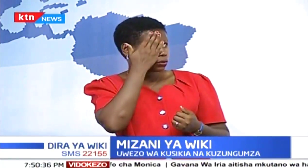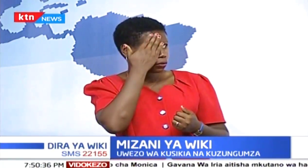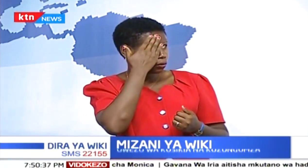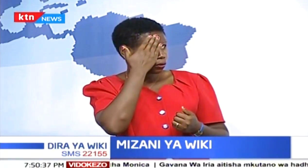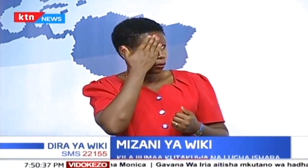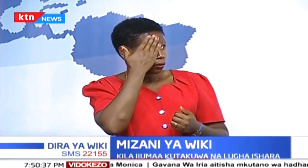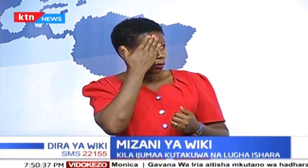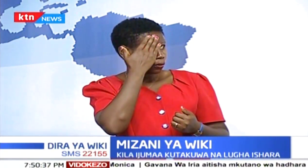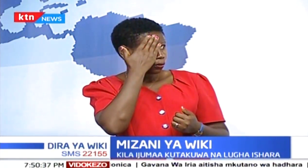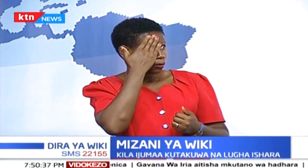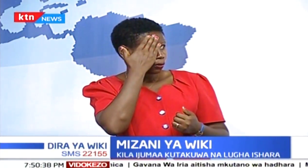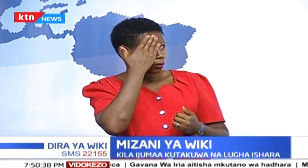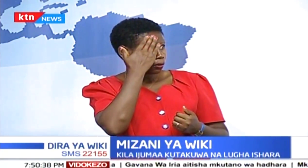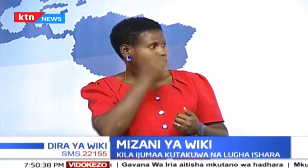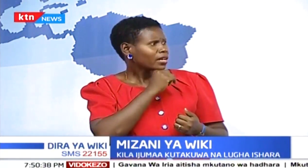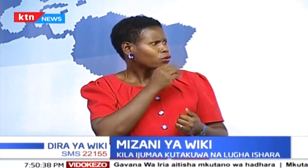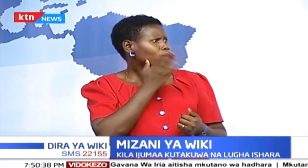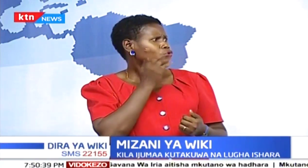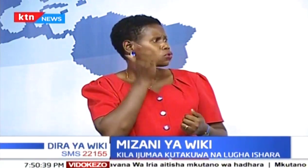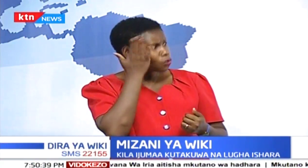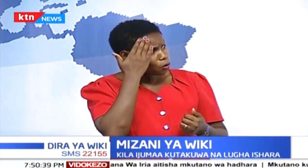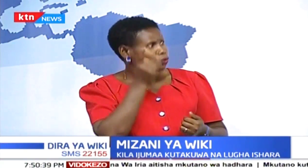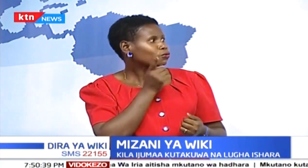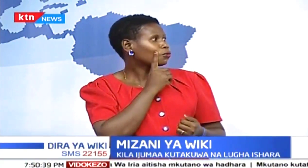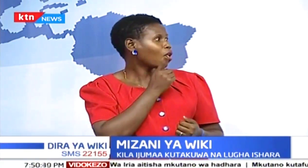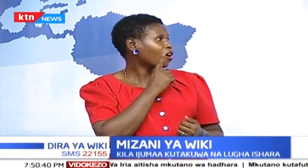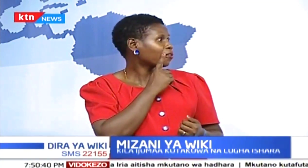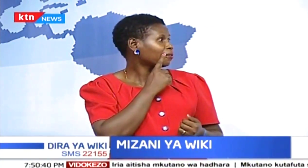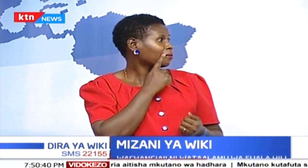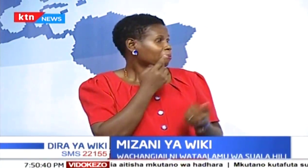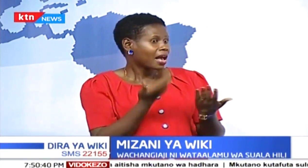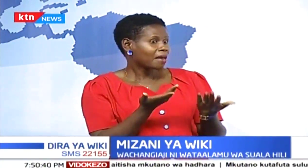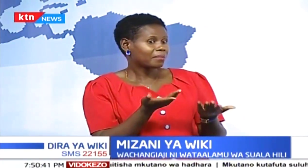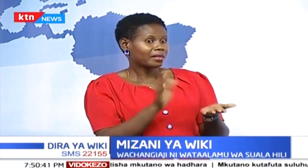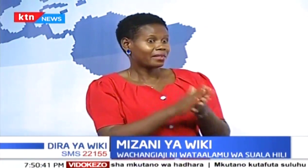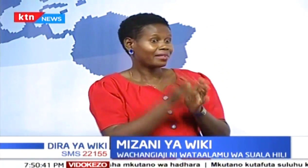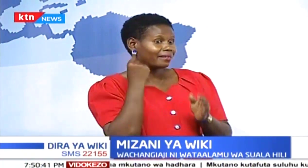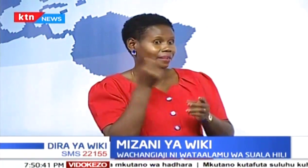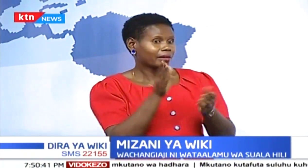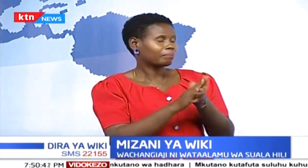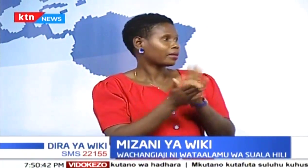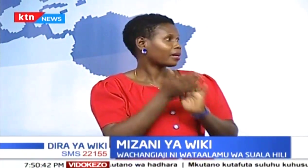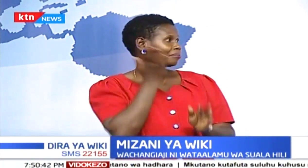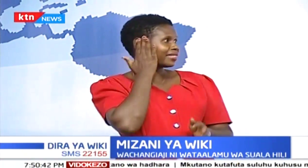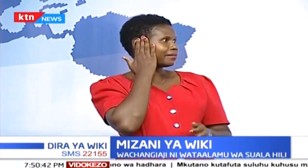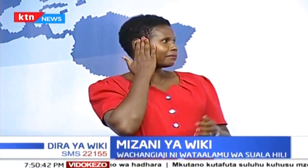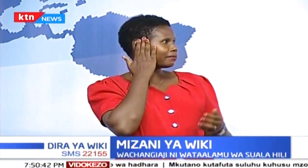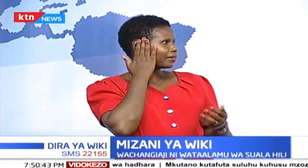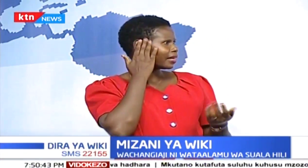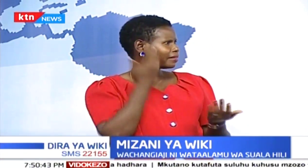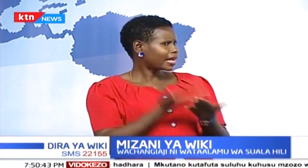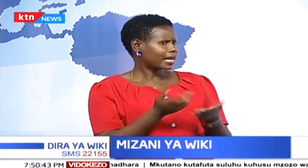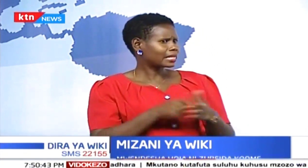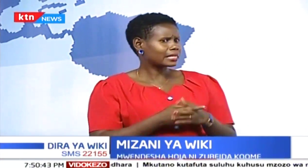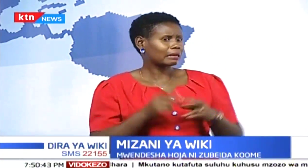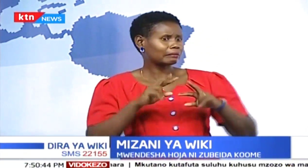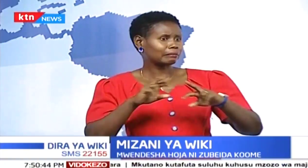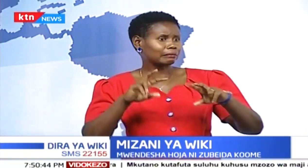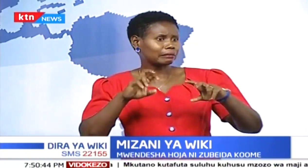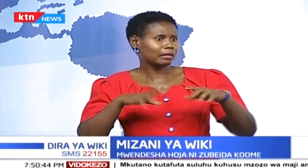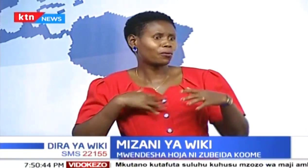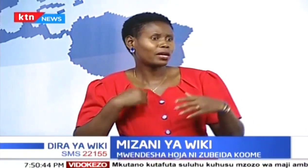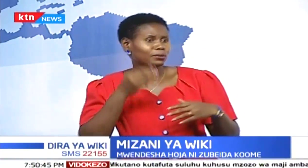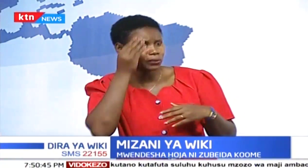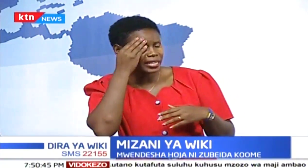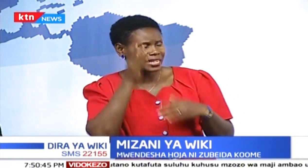mtu ula sikia, wezi fundishwa, ajui, ama wezi ku, eleza.